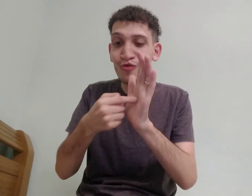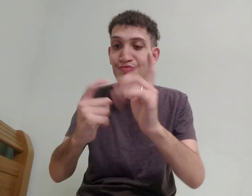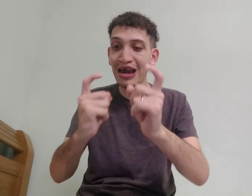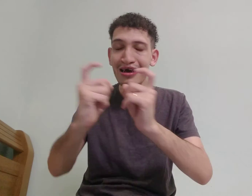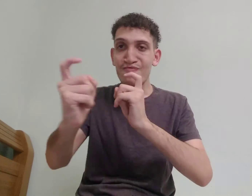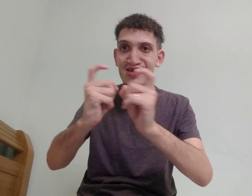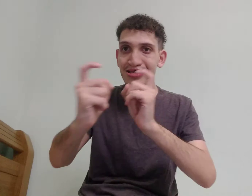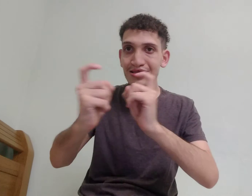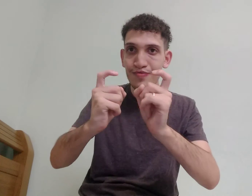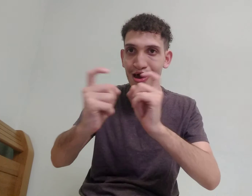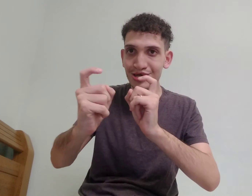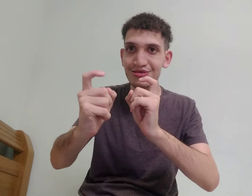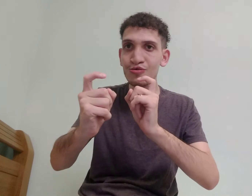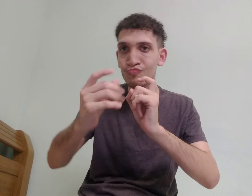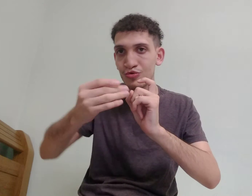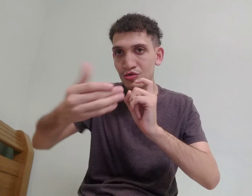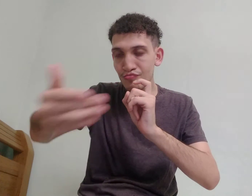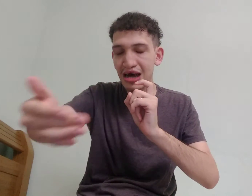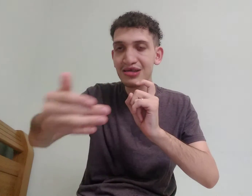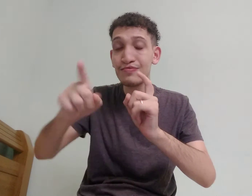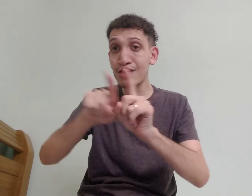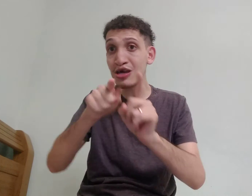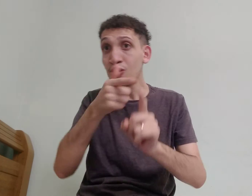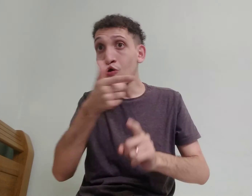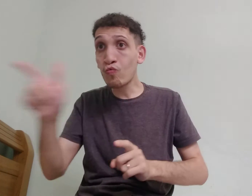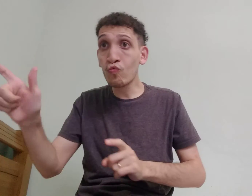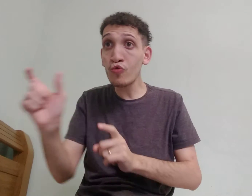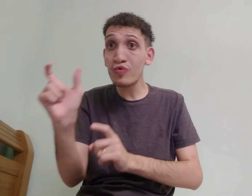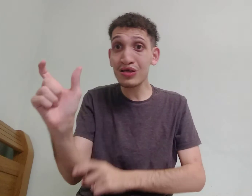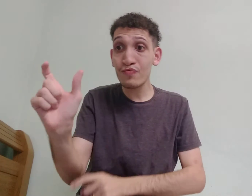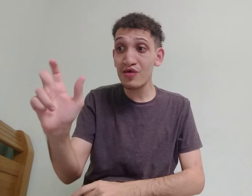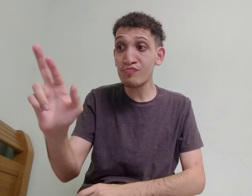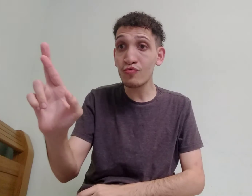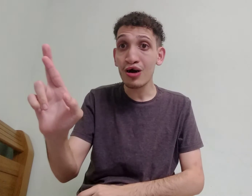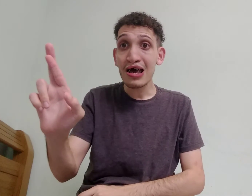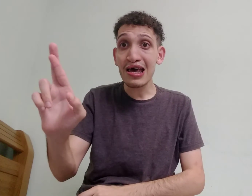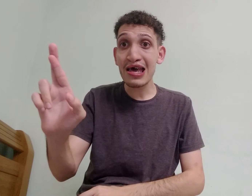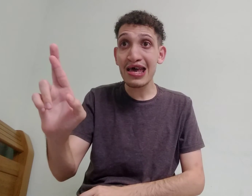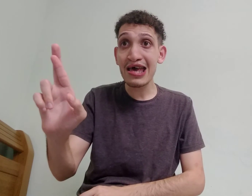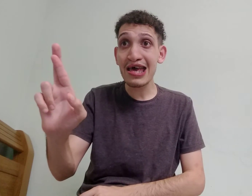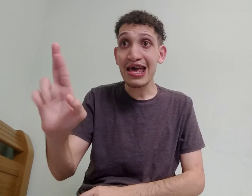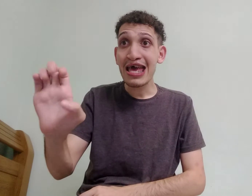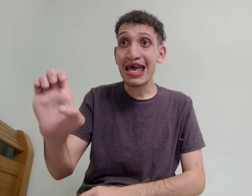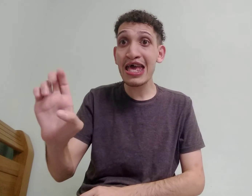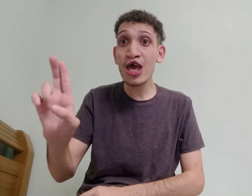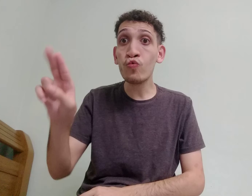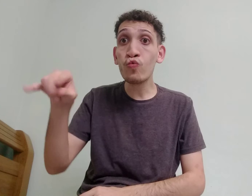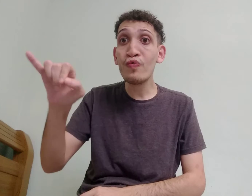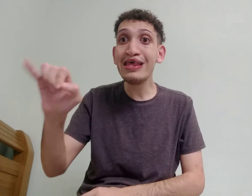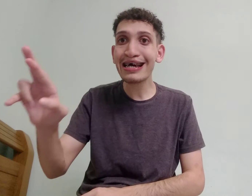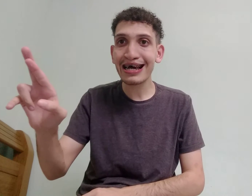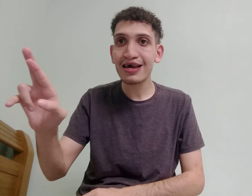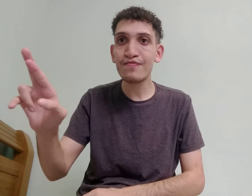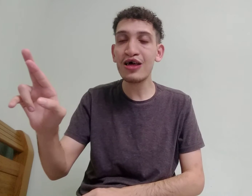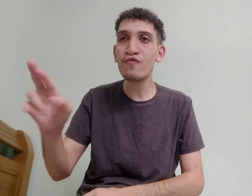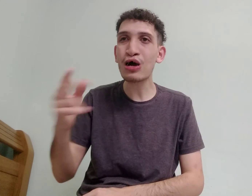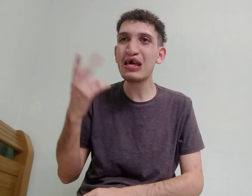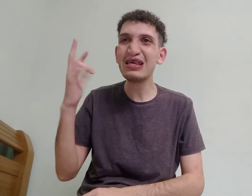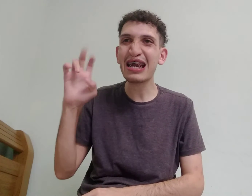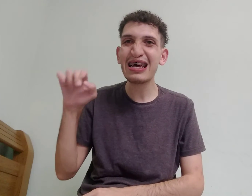desse sinal aqui, o fim mais, e também o outro, esse termo, é, é, reulis, né, ali era reinar,